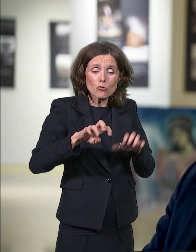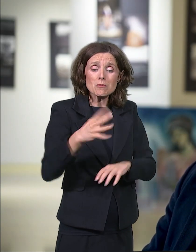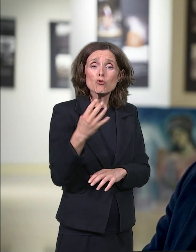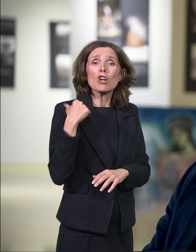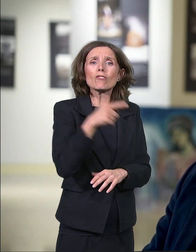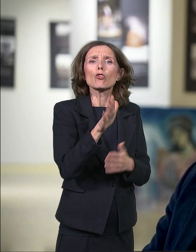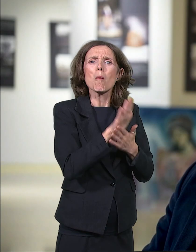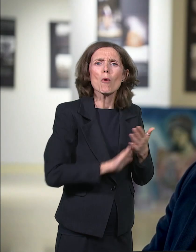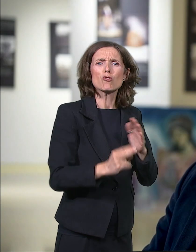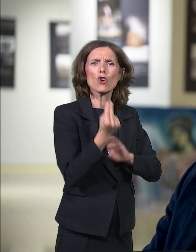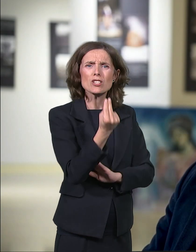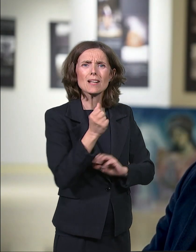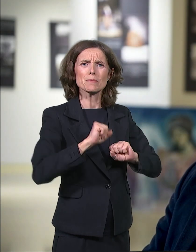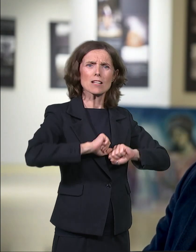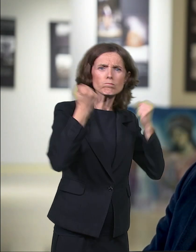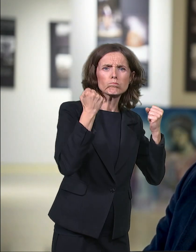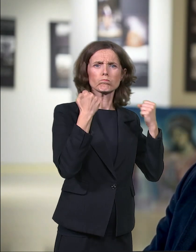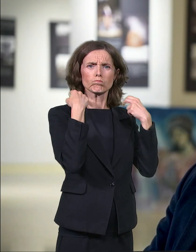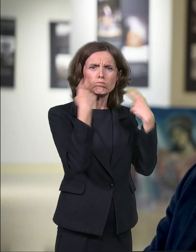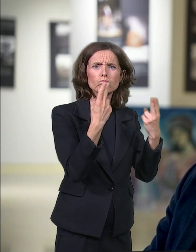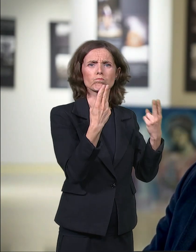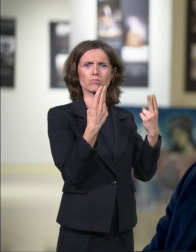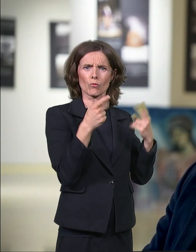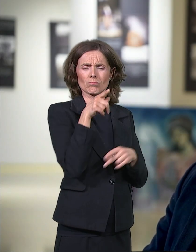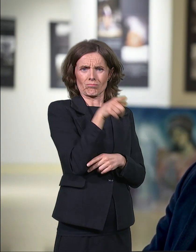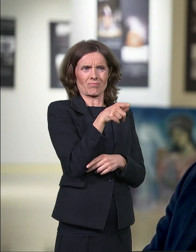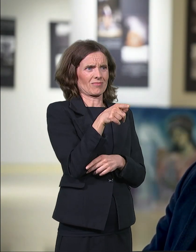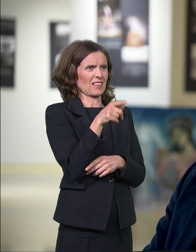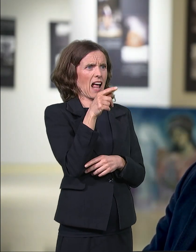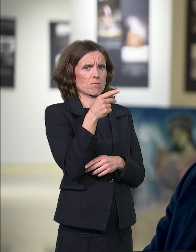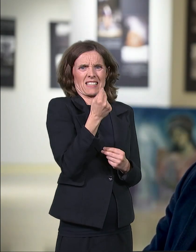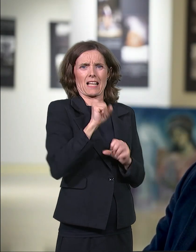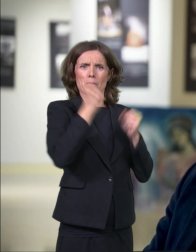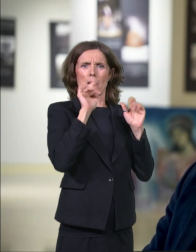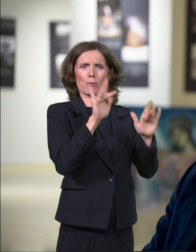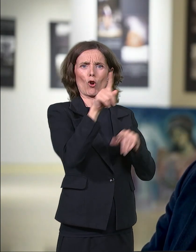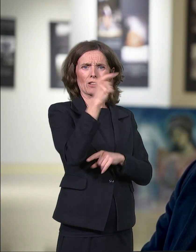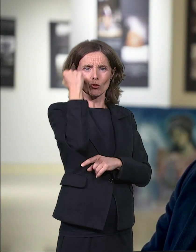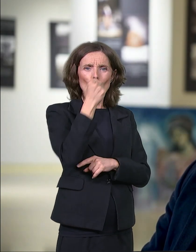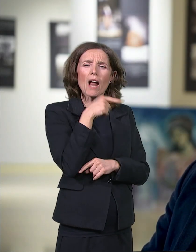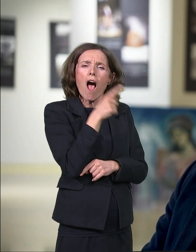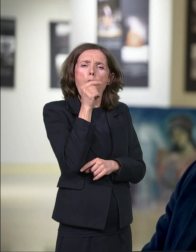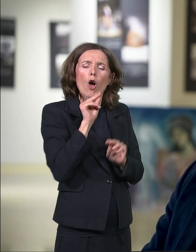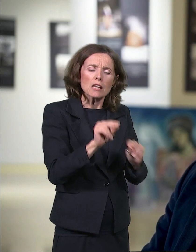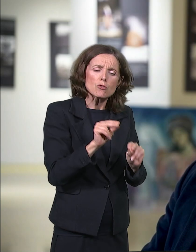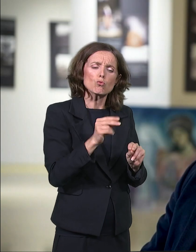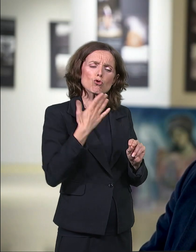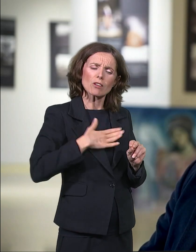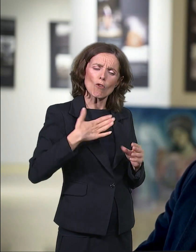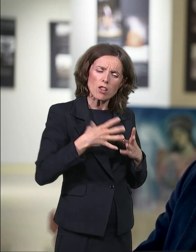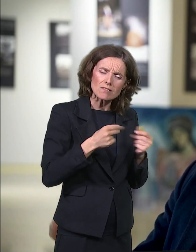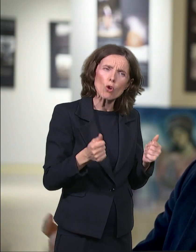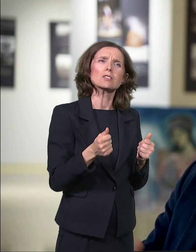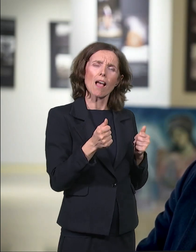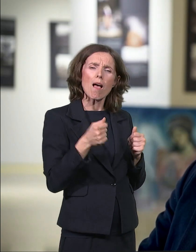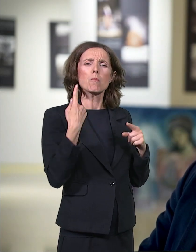vaspitava ga u duhu patriotizma i rodoljublja i naravno vaspitava ga u